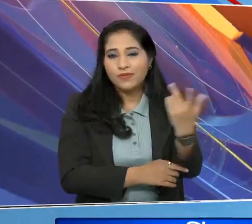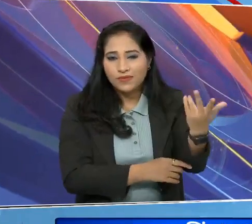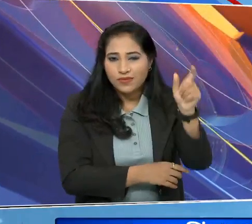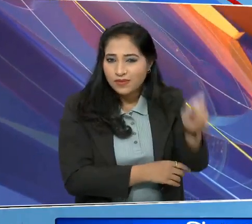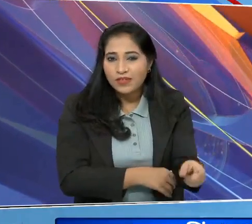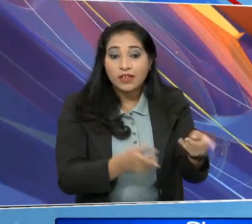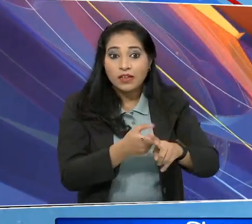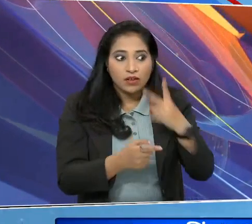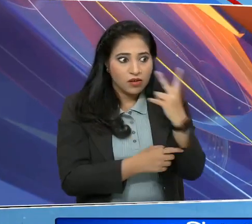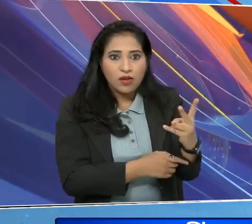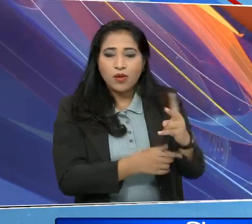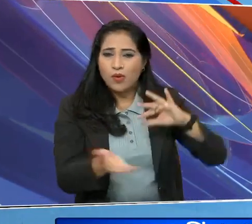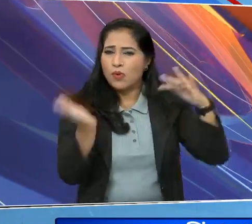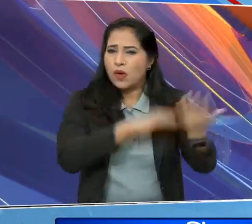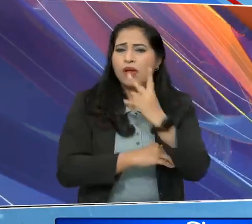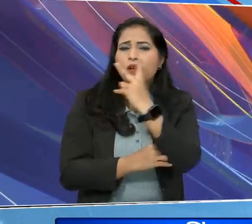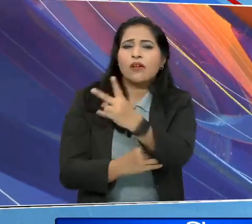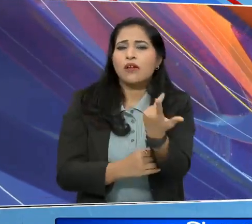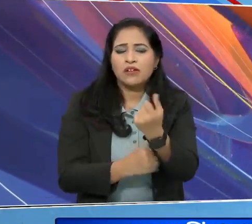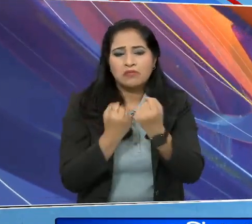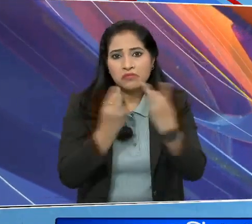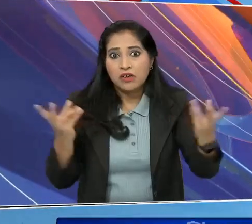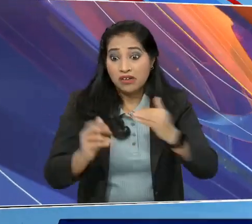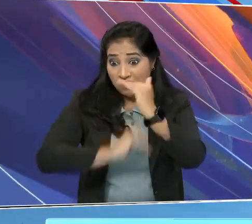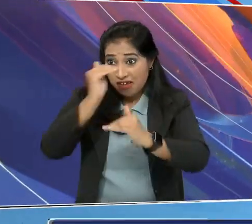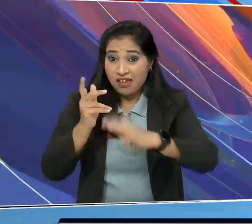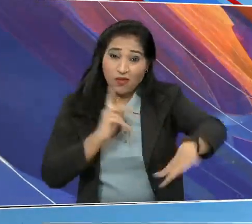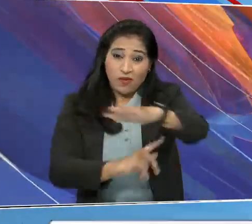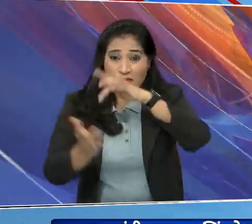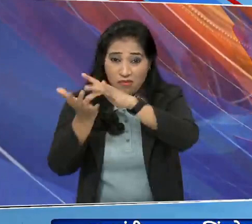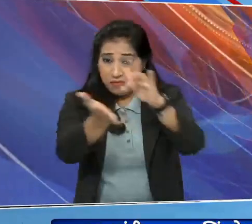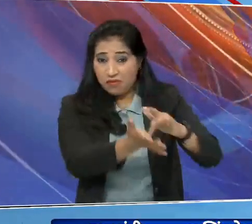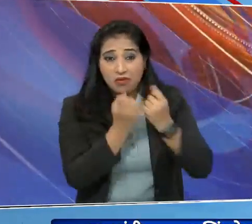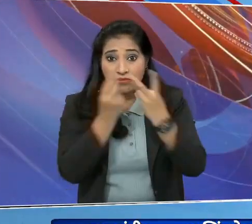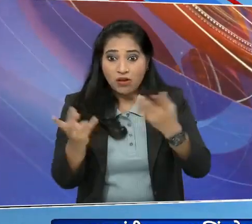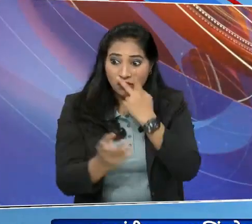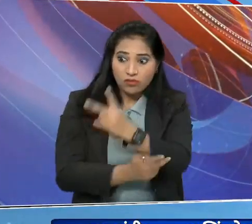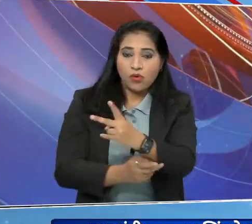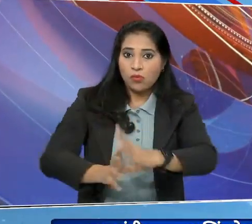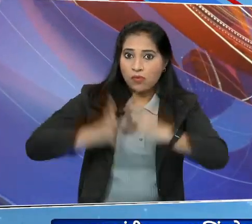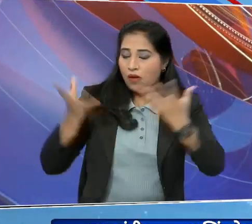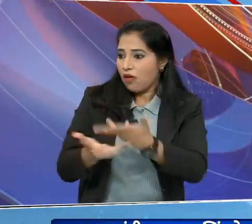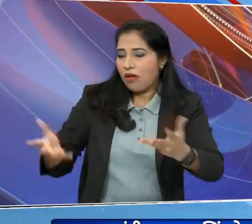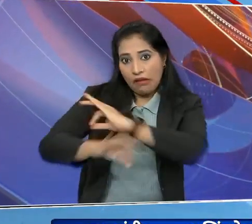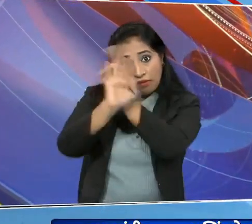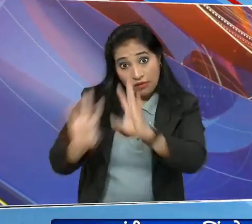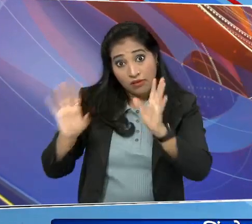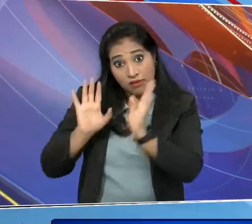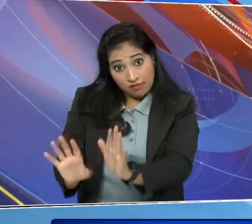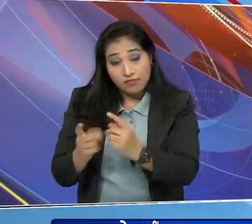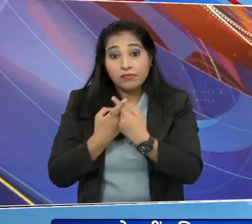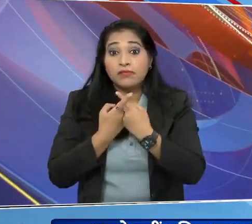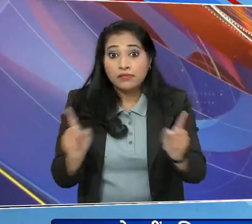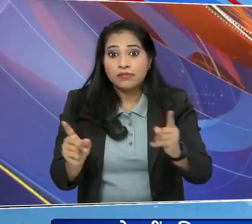क्योंकि एक तरफ दुनिया के कई ऐसे विकसित देशें जो हम से कही अधिक साधन संपन होते हुए भी